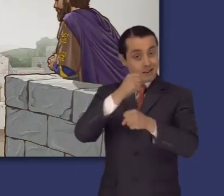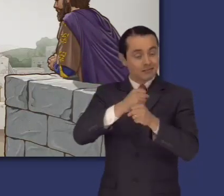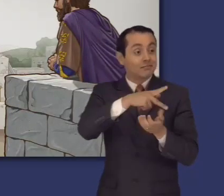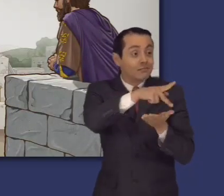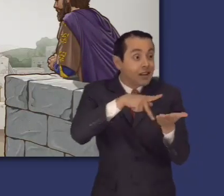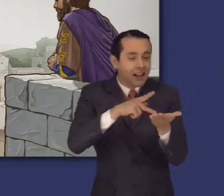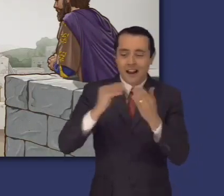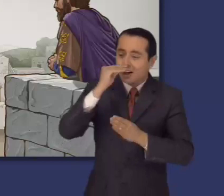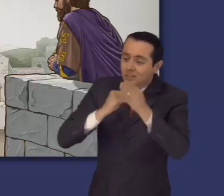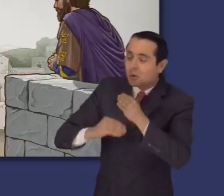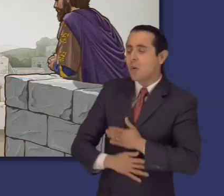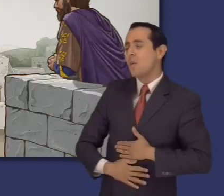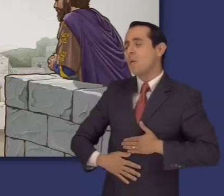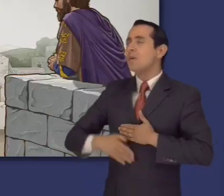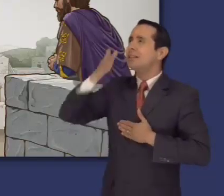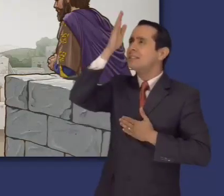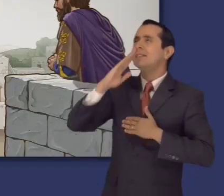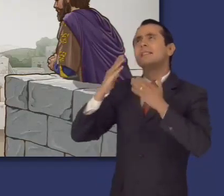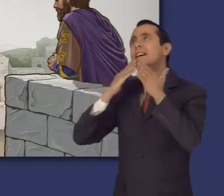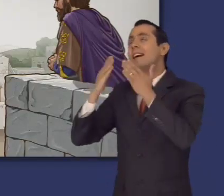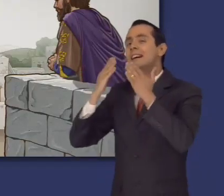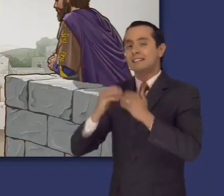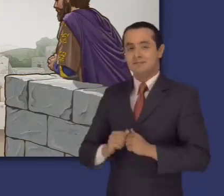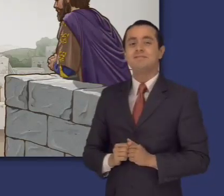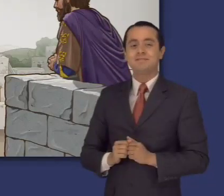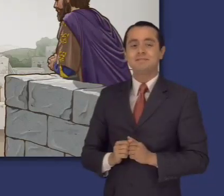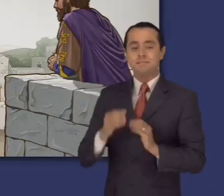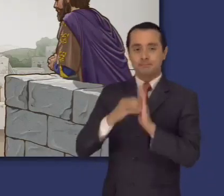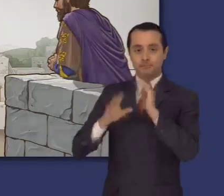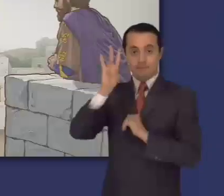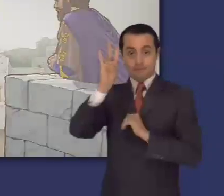comida y ver el fruto de nuestro trabajo son regalos de Dios.